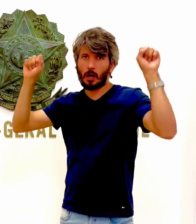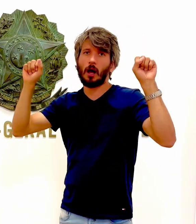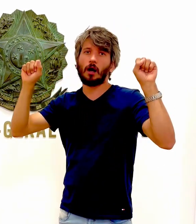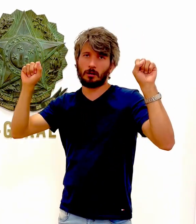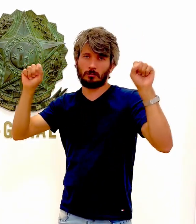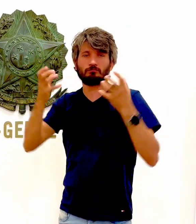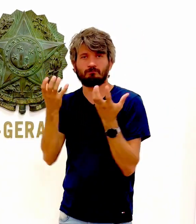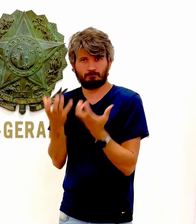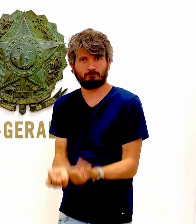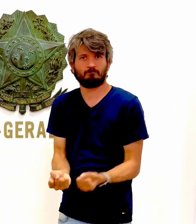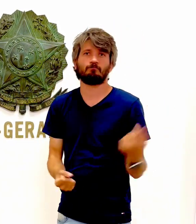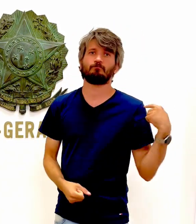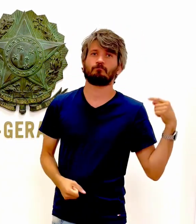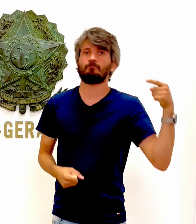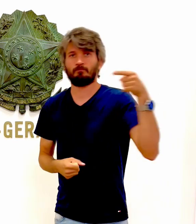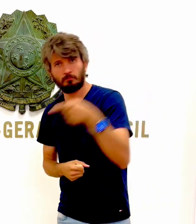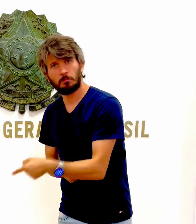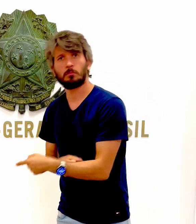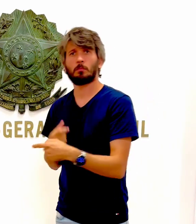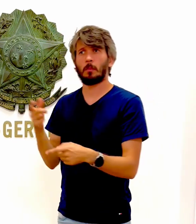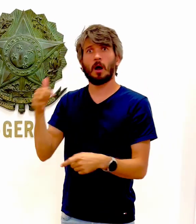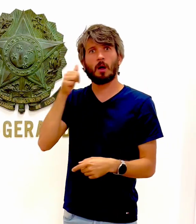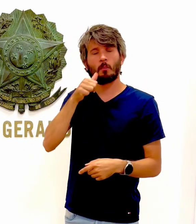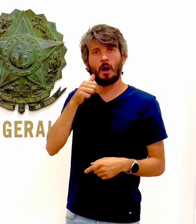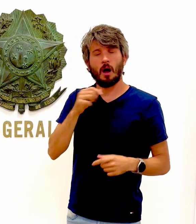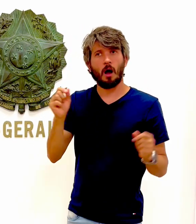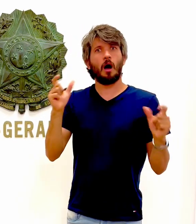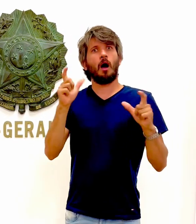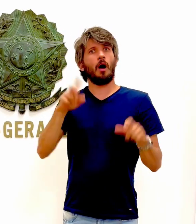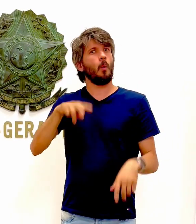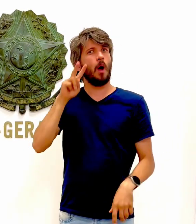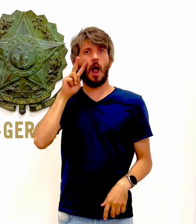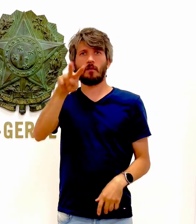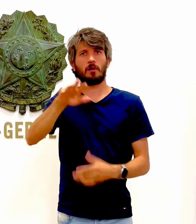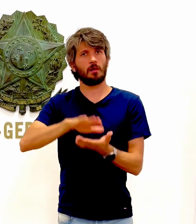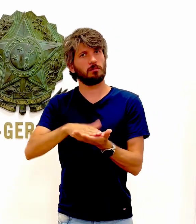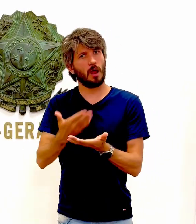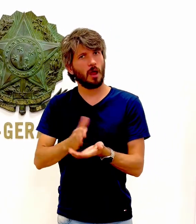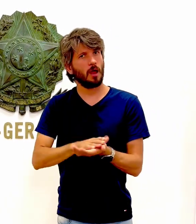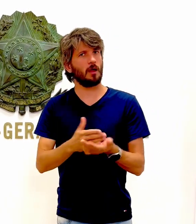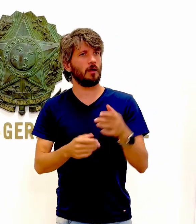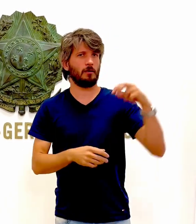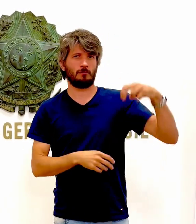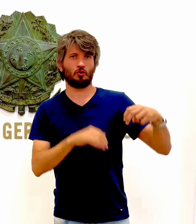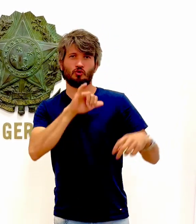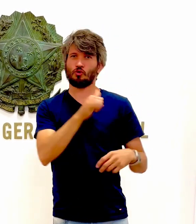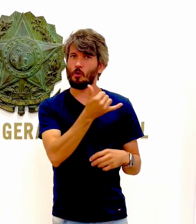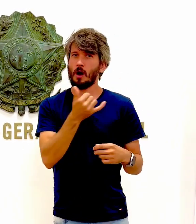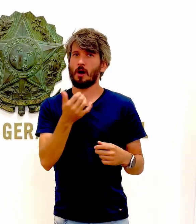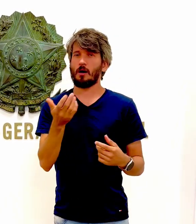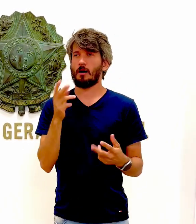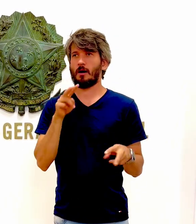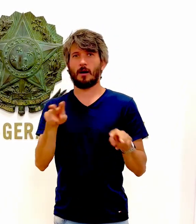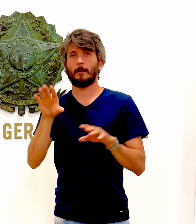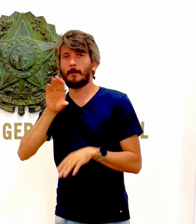sinais. O Consulado disse que não teria problema. Eu agradeço o Consulado por isso. Eu trouxe o intérprete, o meu amigo Marcelo, que está